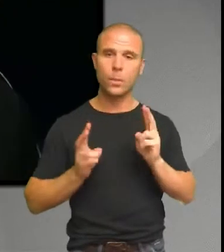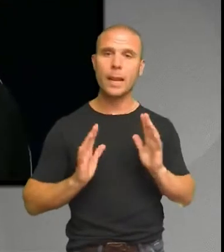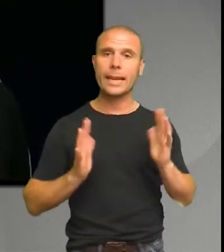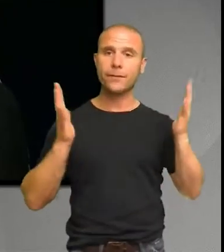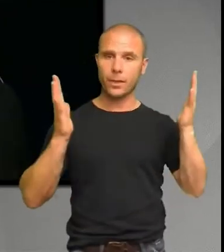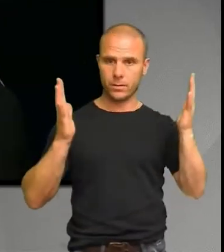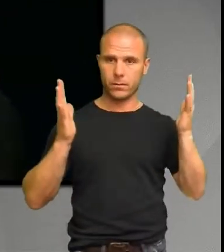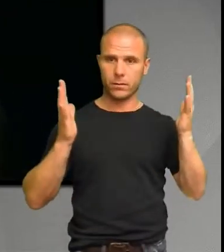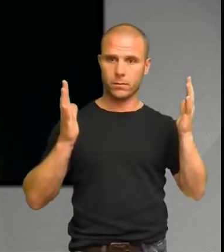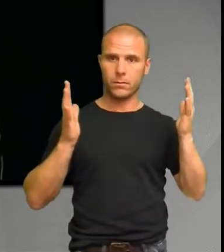Det är gemenskap.